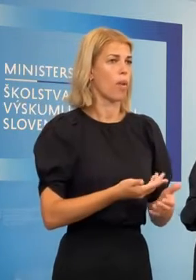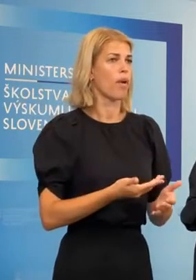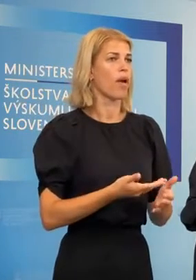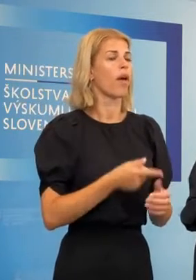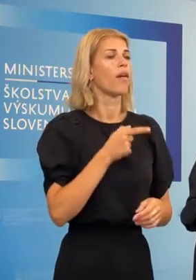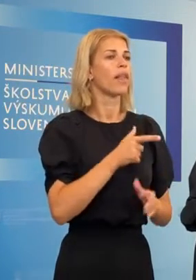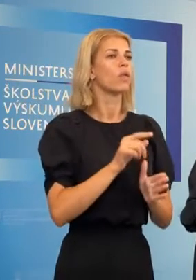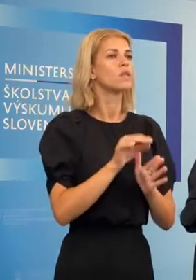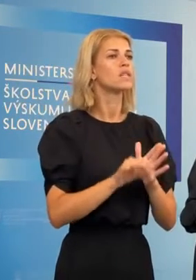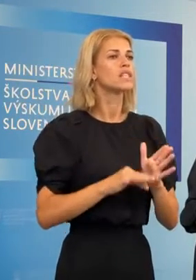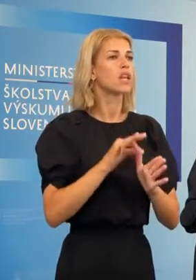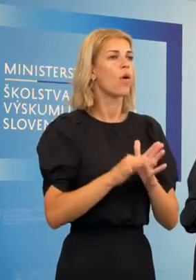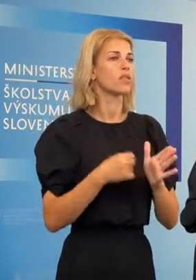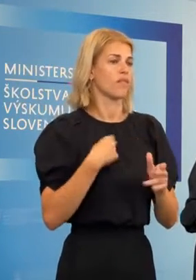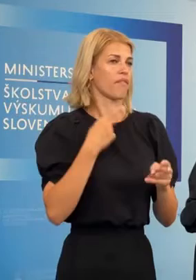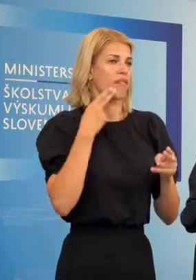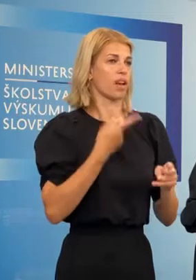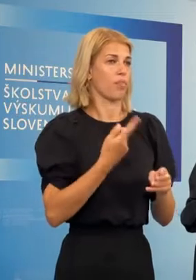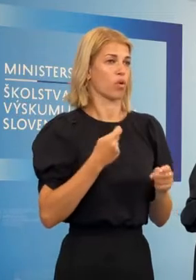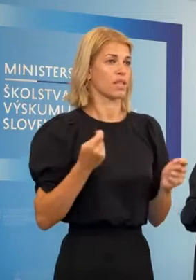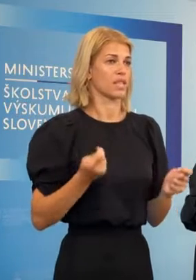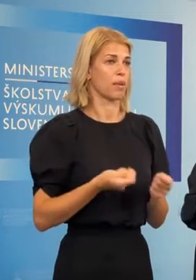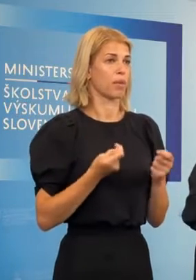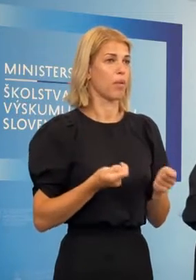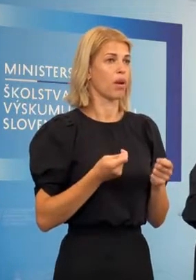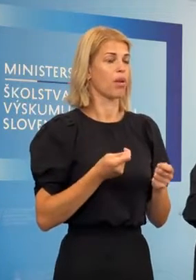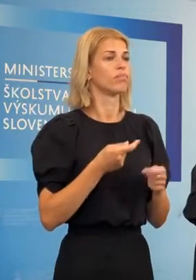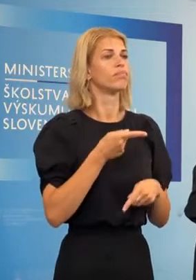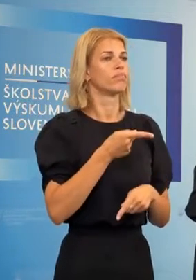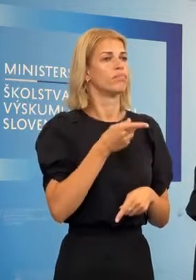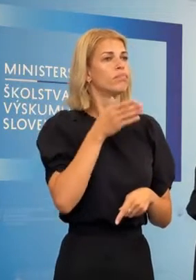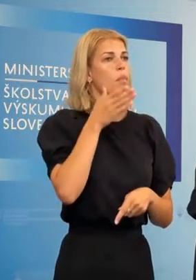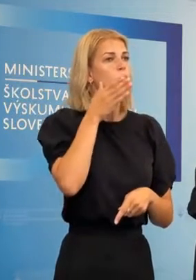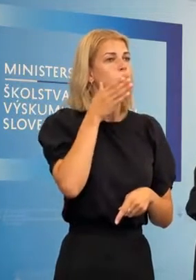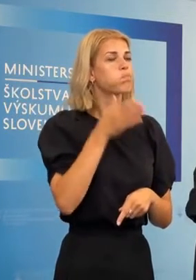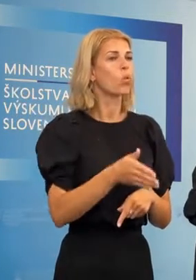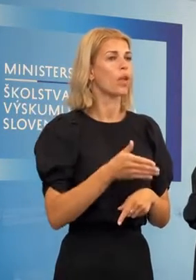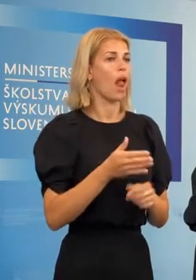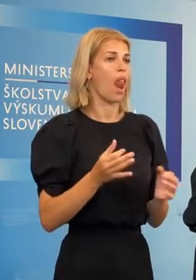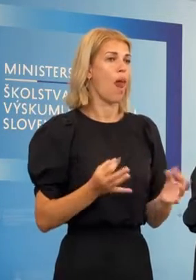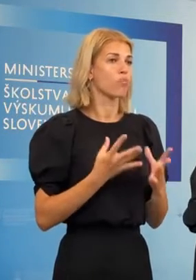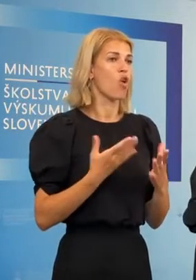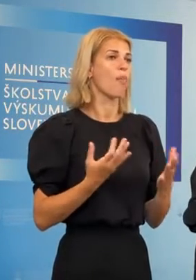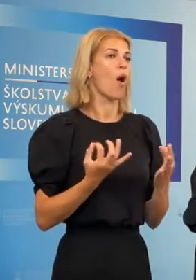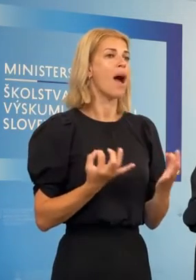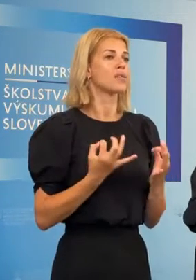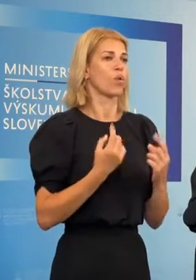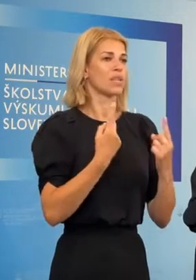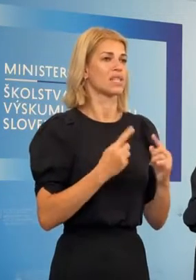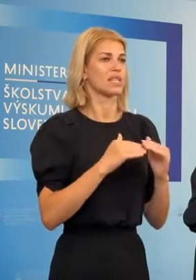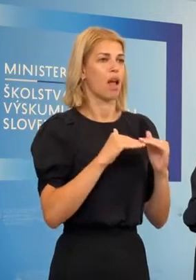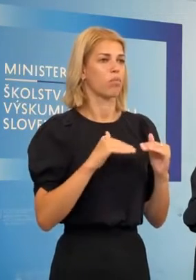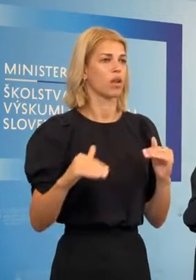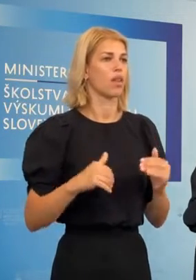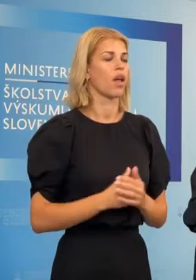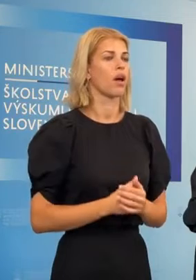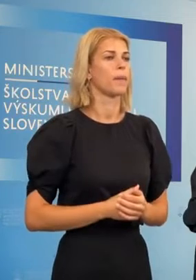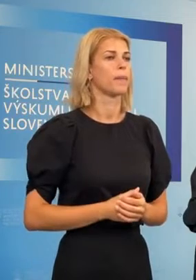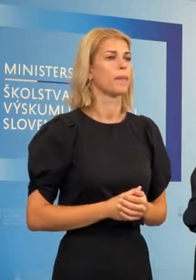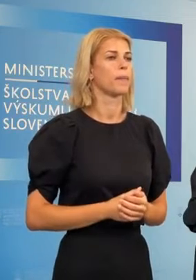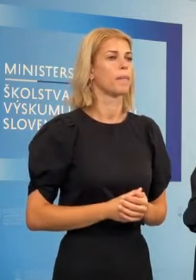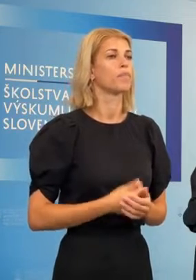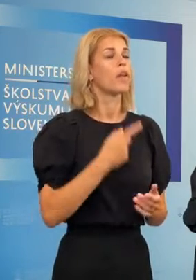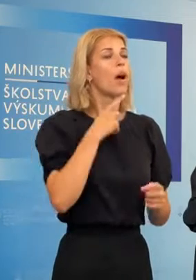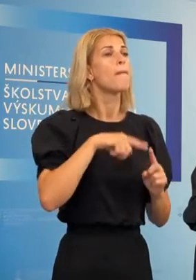situácia, veríme, že ob septembra, bude, ak nie je lepšia, tak aspoň stabilná. Platí pre ne tá